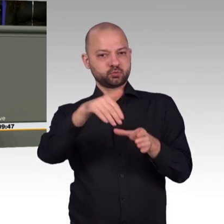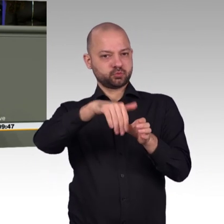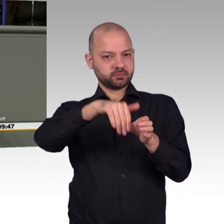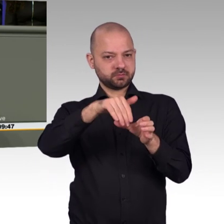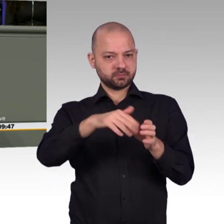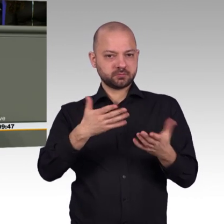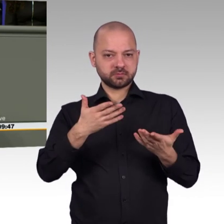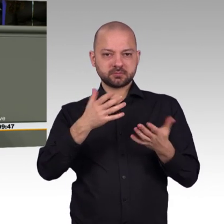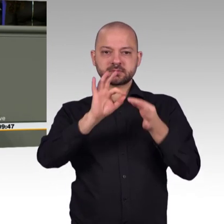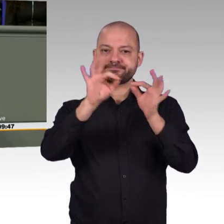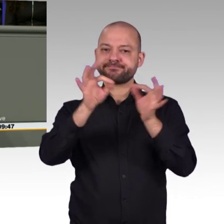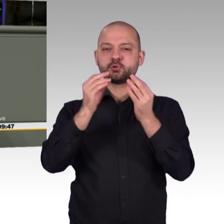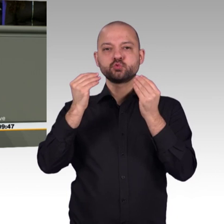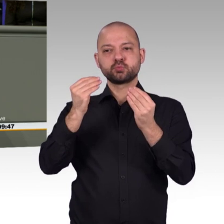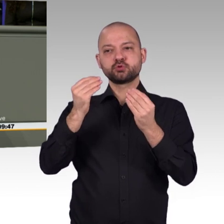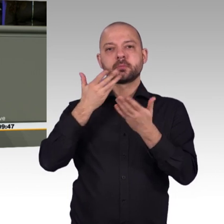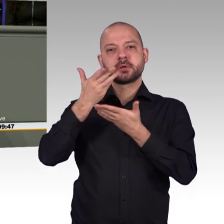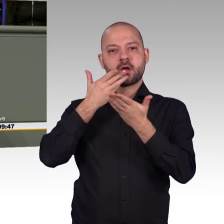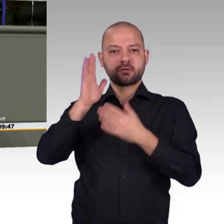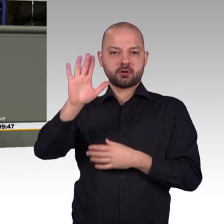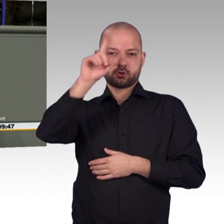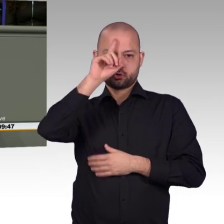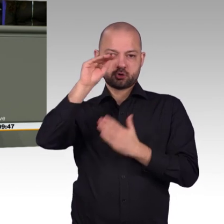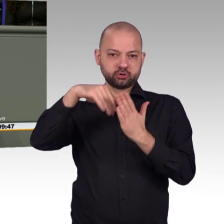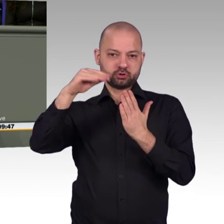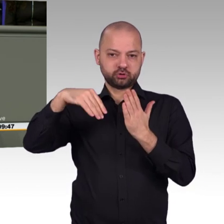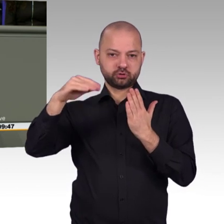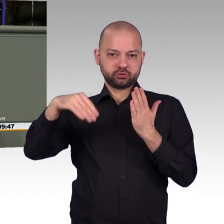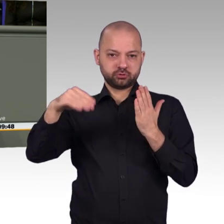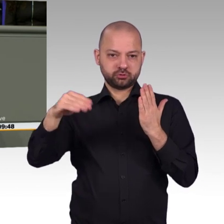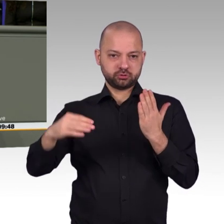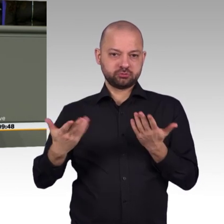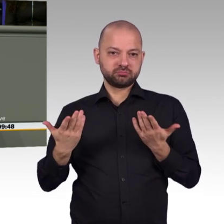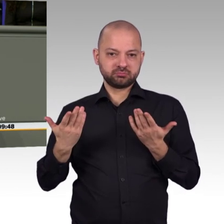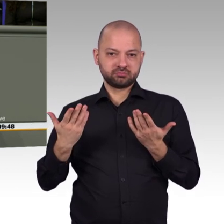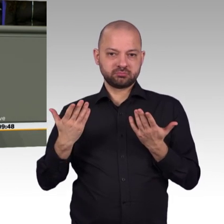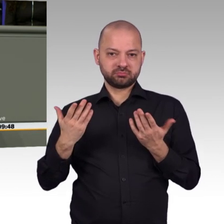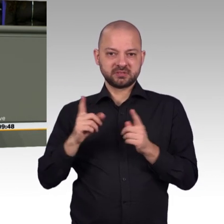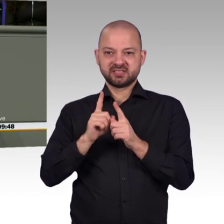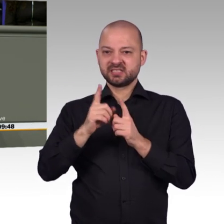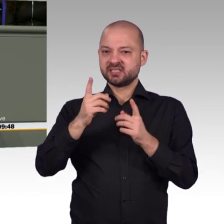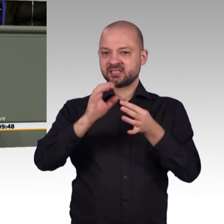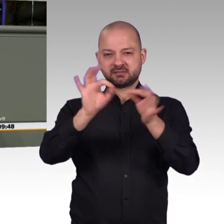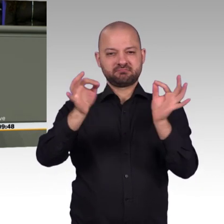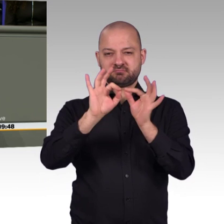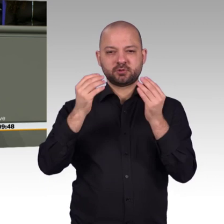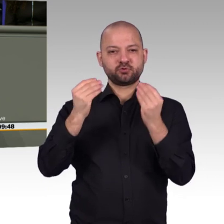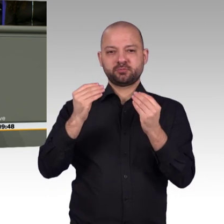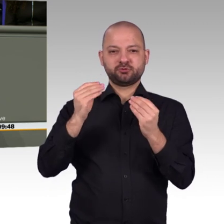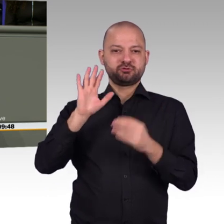700 Millionen Steuereuro in die Hälse geworfen wurden. Nun aber läuft uns die Zeit davon und solides Vorgehen